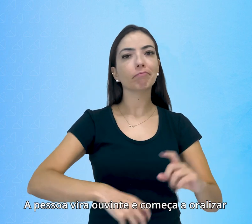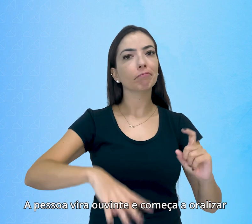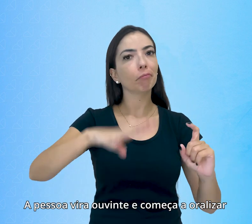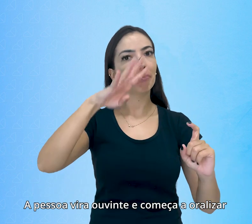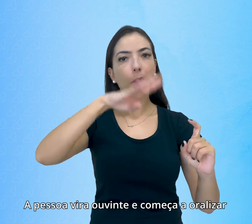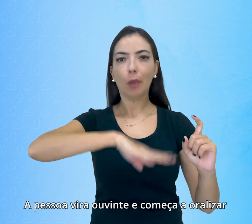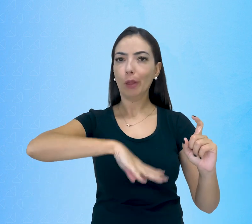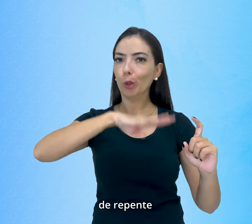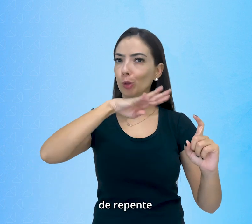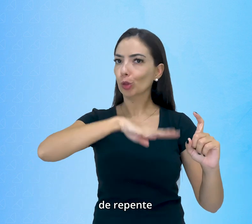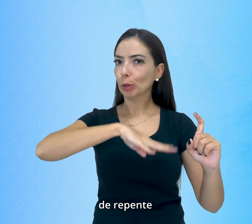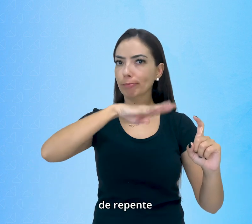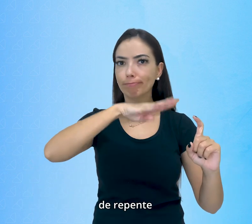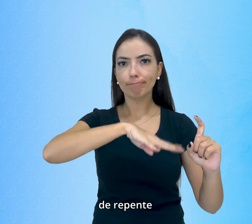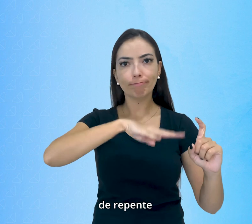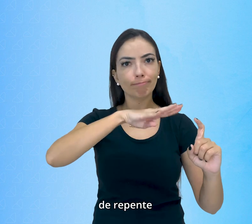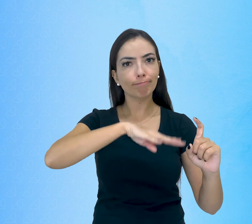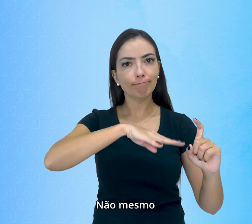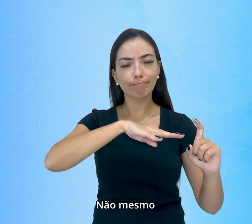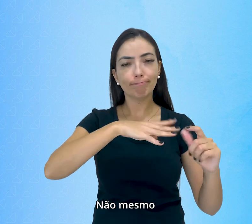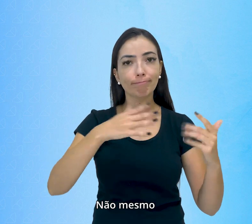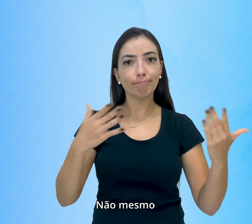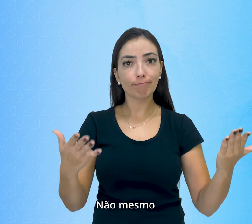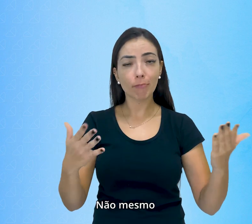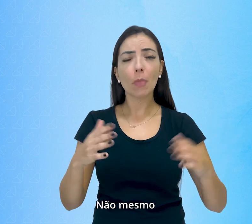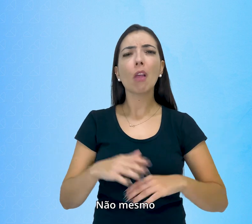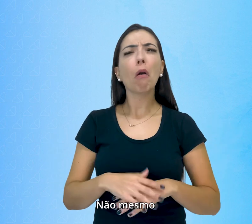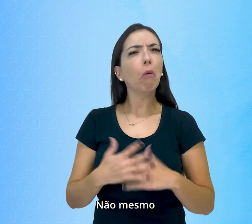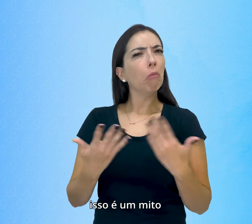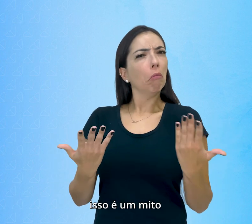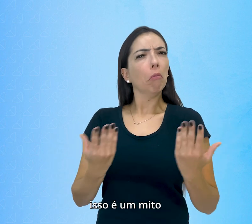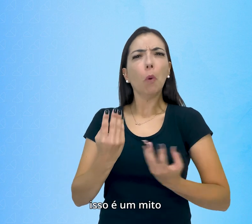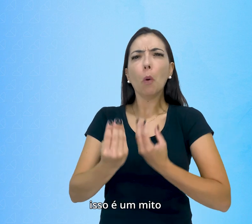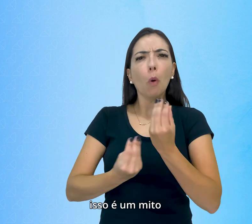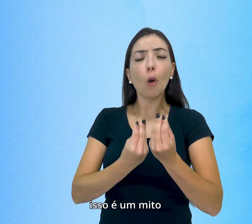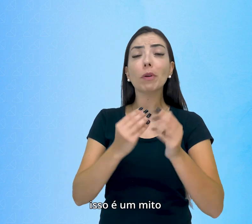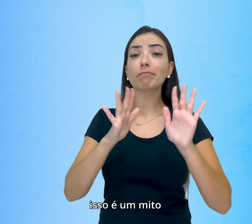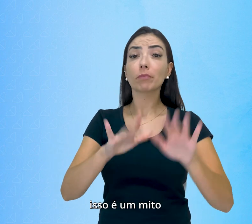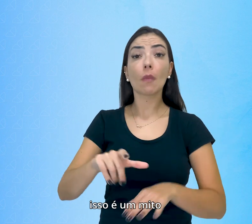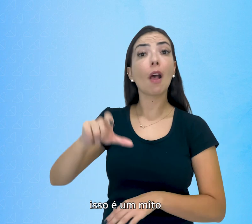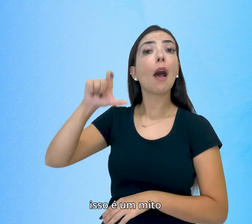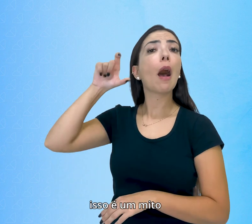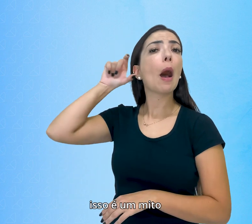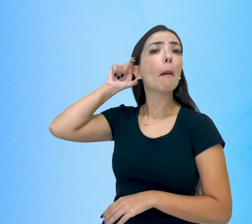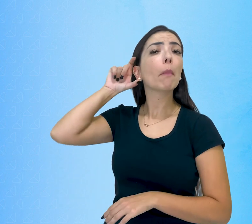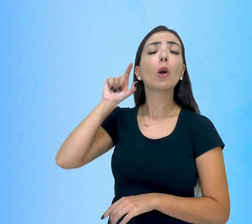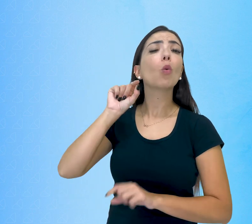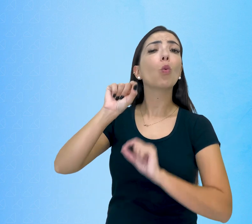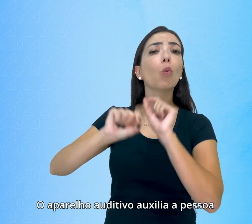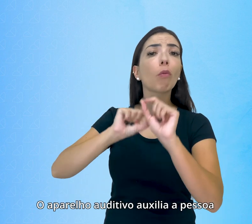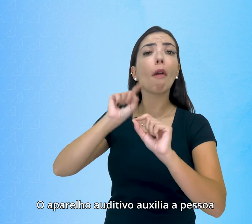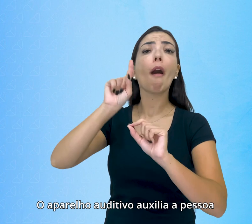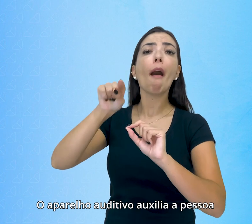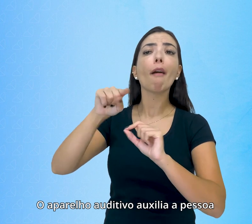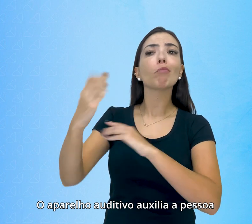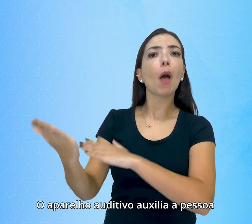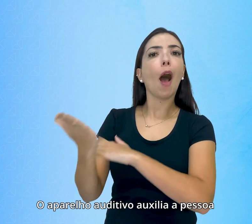De repente, não mesmo. Isso é um mito. O aparelho auditivo